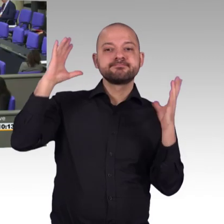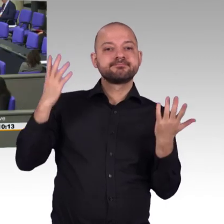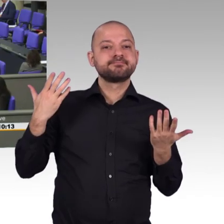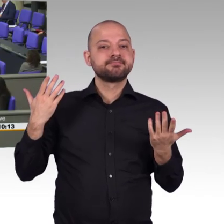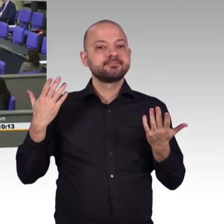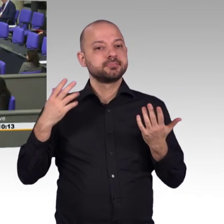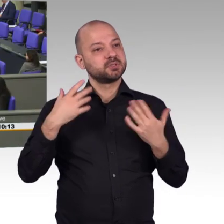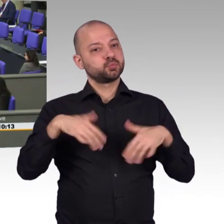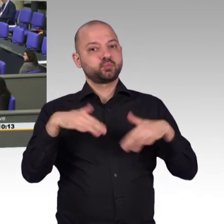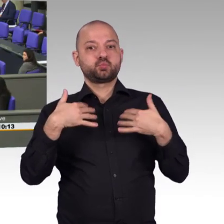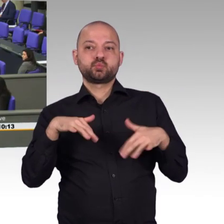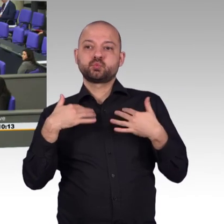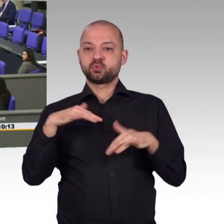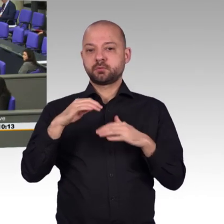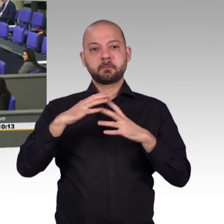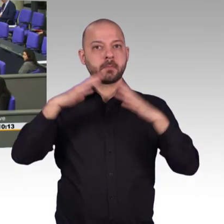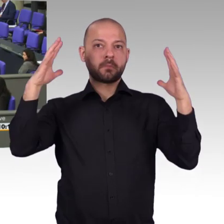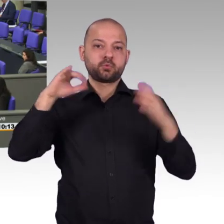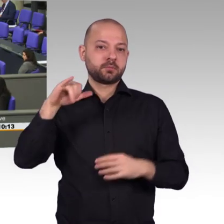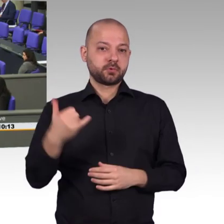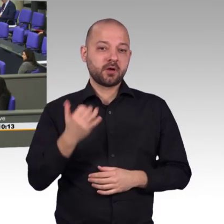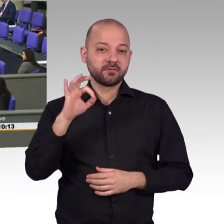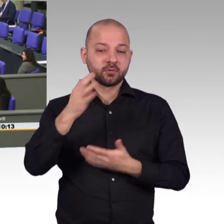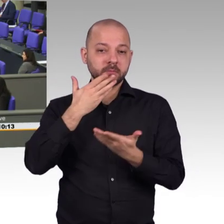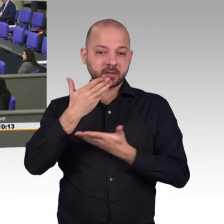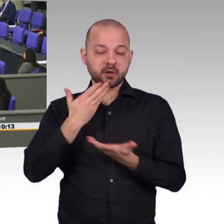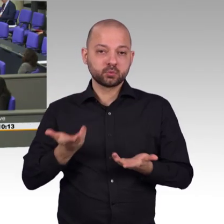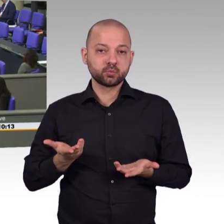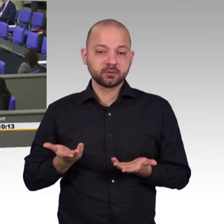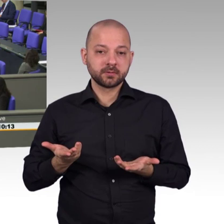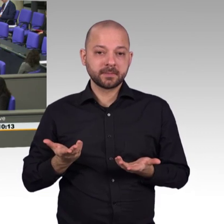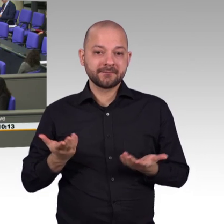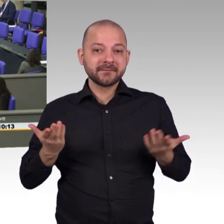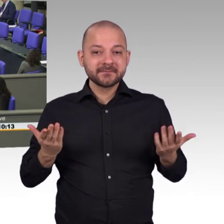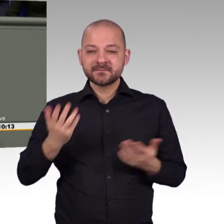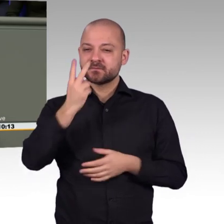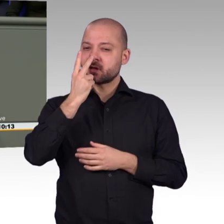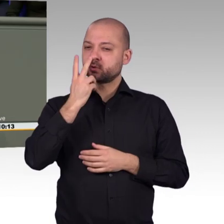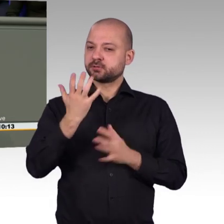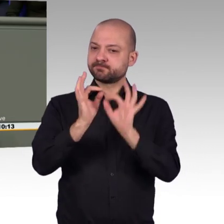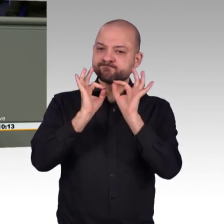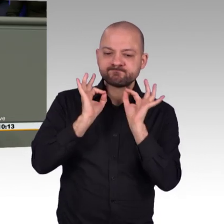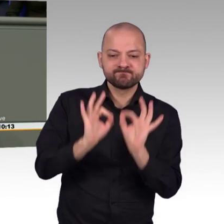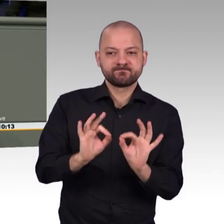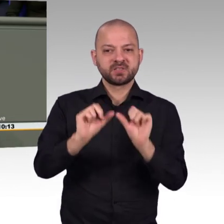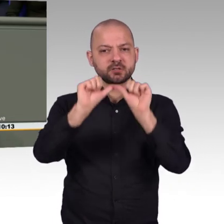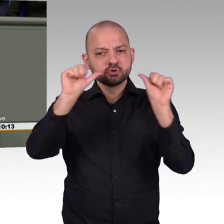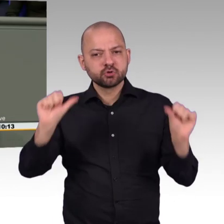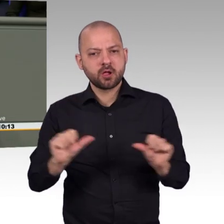Staatsministerin für Digitalisierung, das Potenzial der Synergieeffekte greifbar zu machen? Wollen und können Sie, Frau